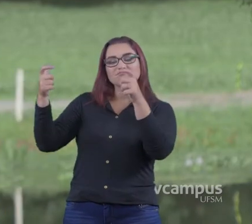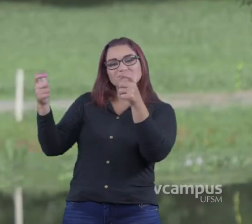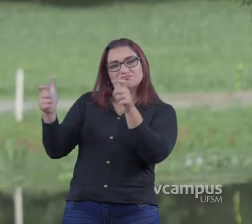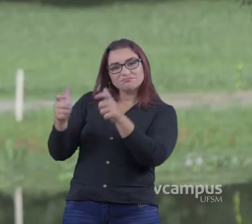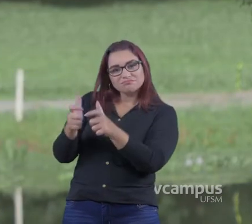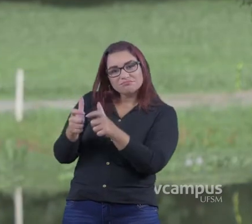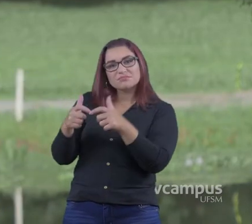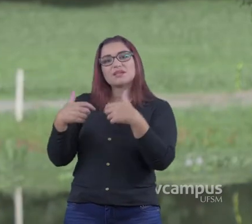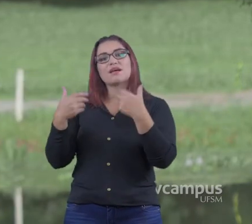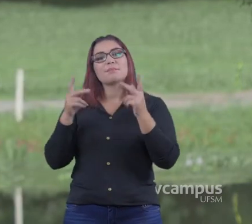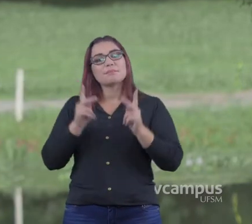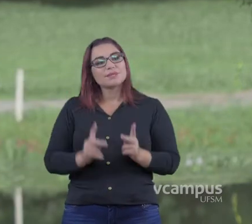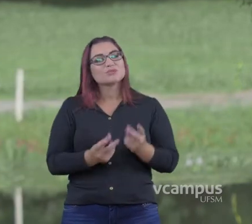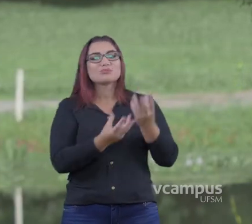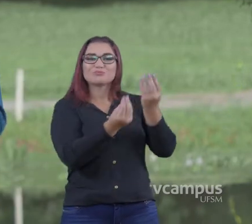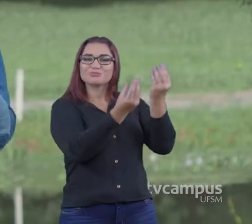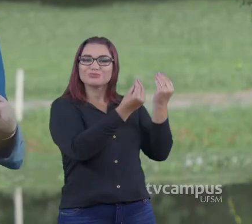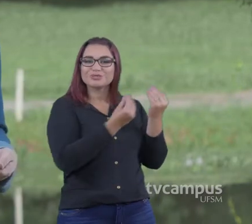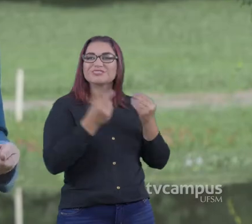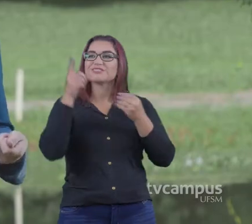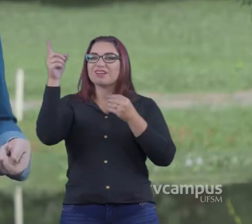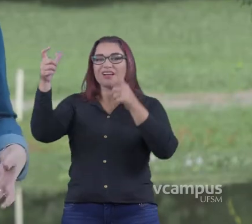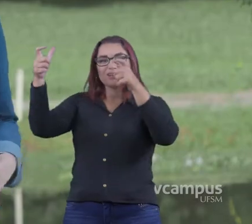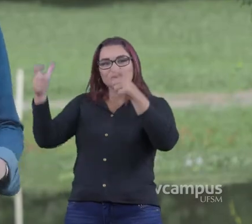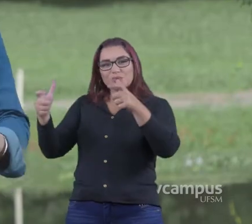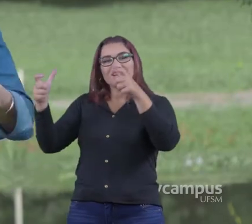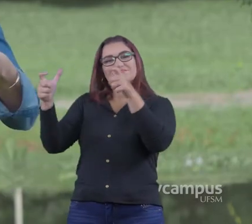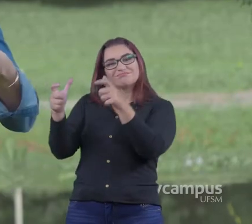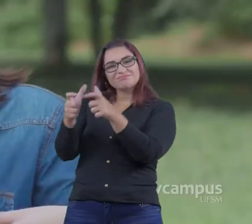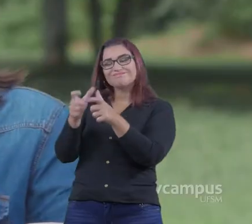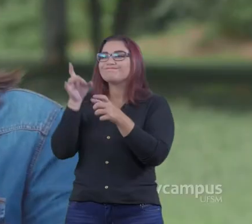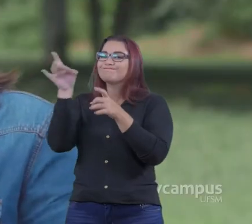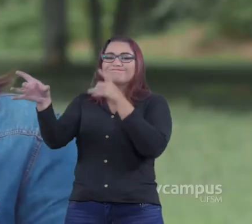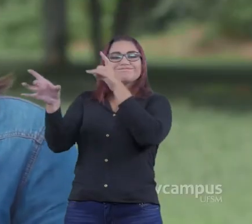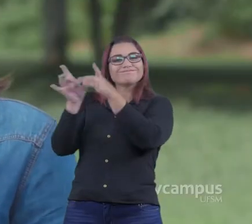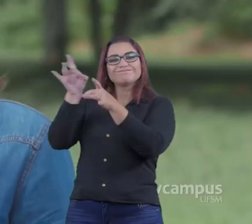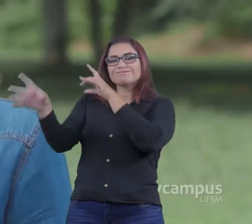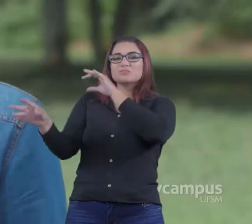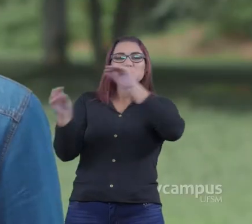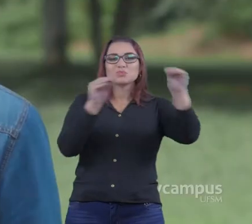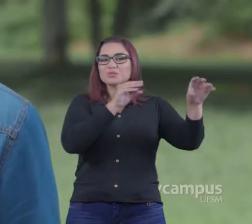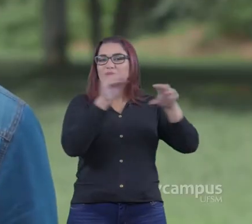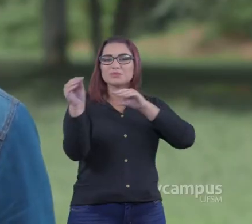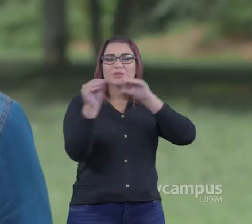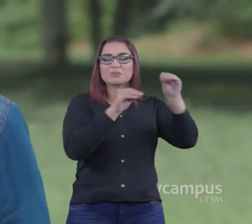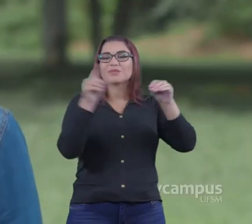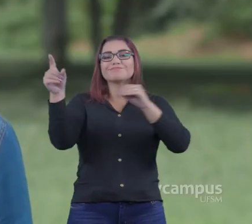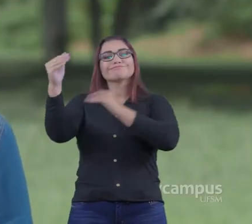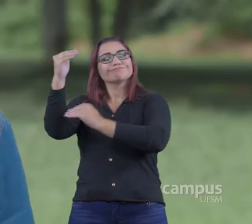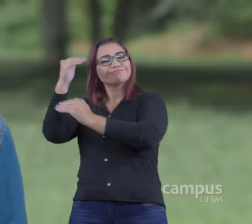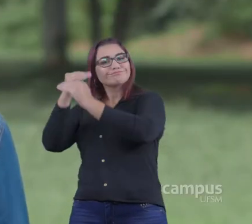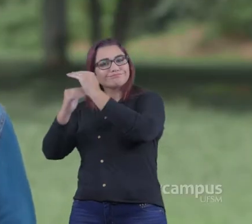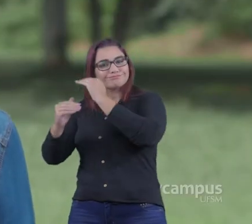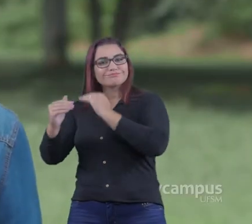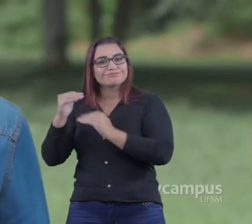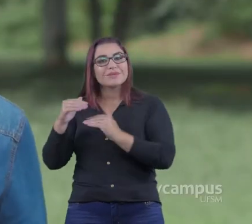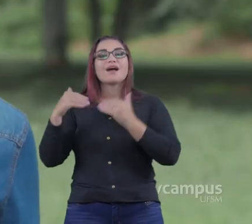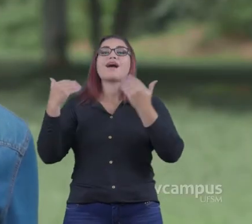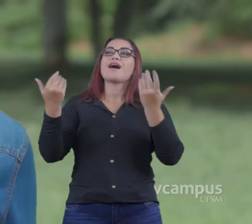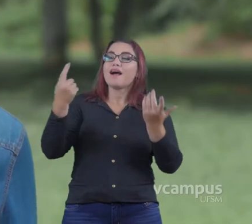rural muito intenso Ou seja, as pessoas estavam deixando algumas áreas Aquelas áreas estavam deixando de se desenvolver E criaram um geoparque,